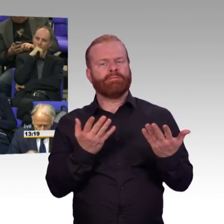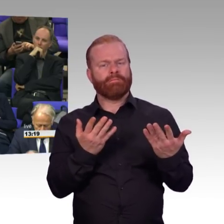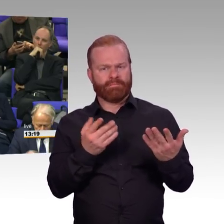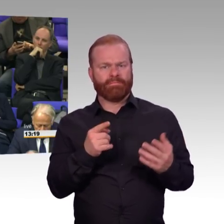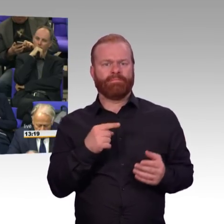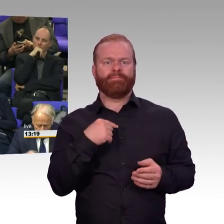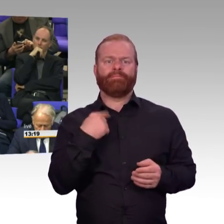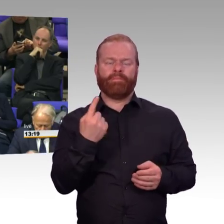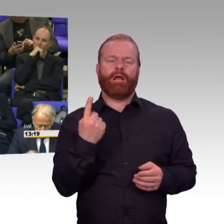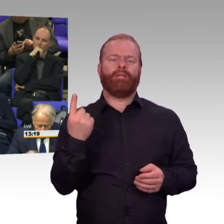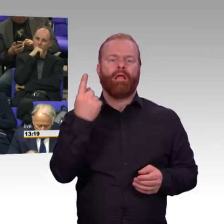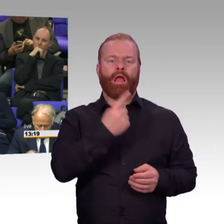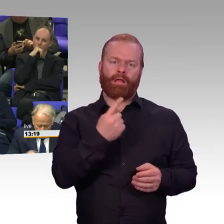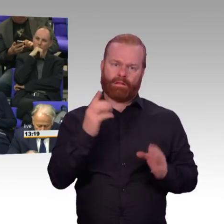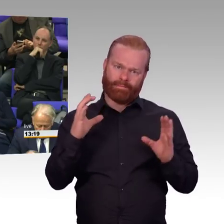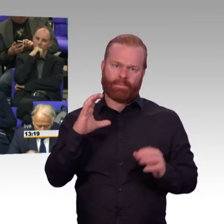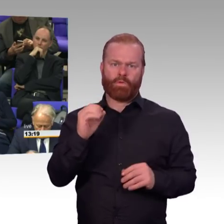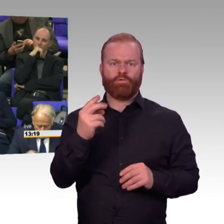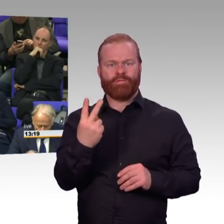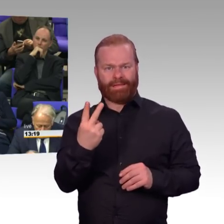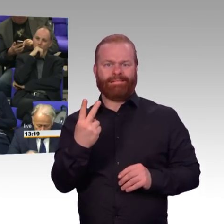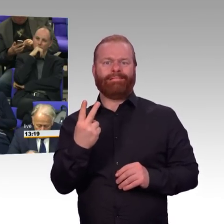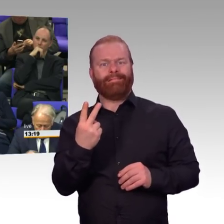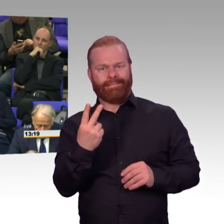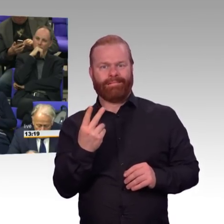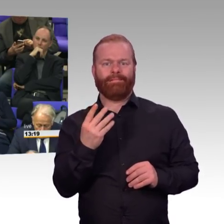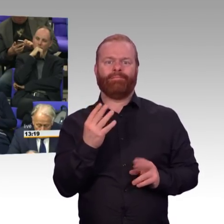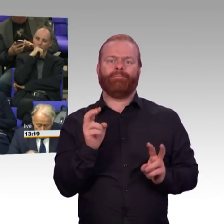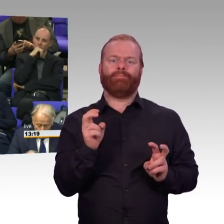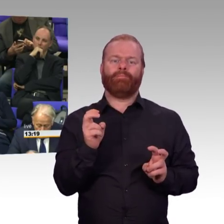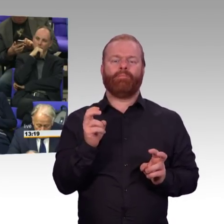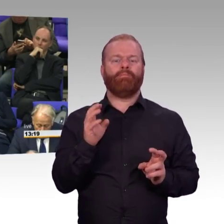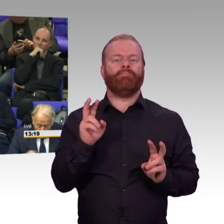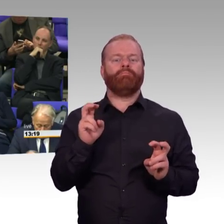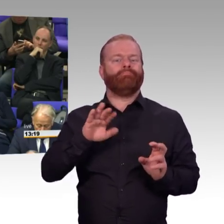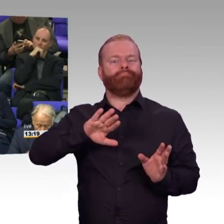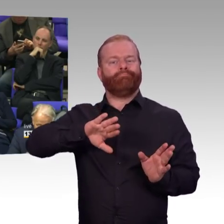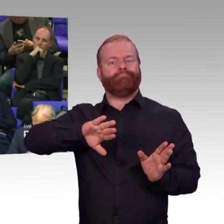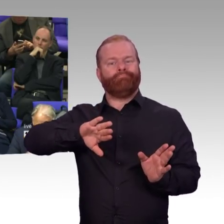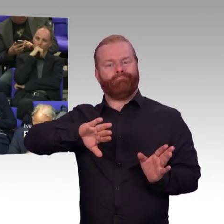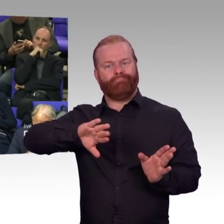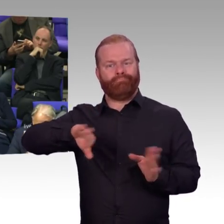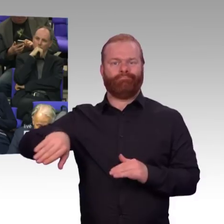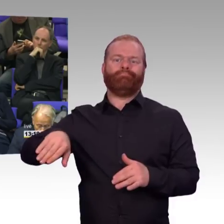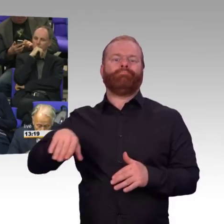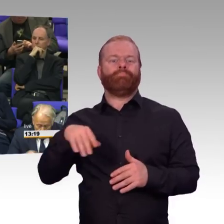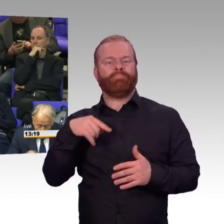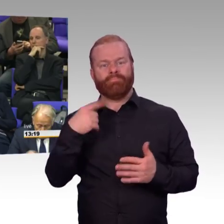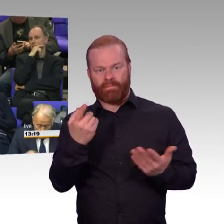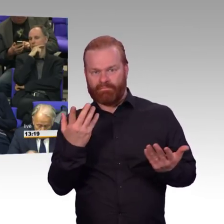Sollen wir dann nächstes Jahr wieder die Braunkohlekraftwerke anschalten oder was ist der Sinn hinter dieser Zahl? Und die zweite Frage. Nächste Woche haben Sie ja die Crème de la